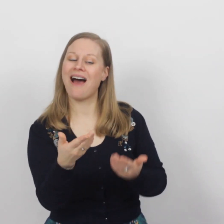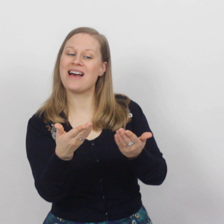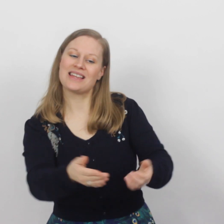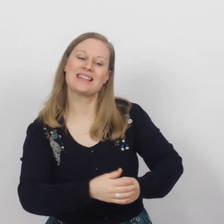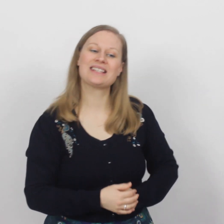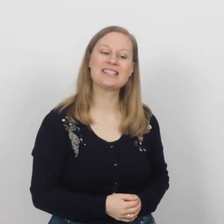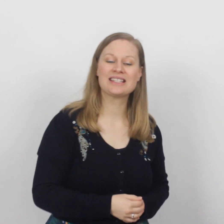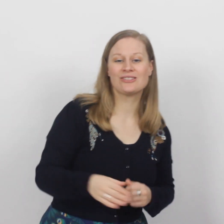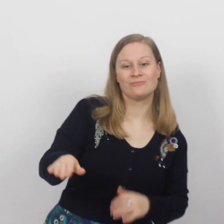is?